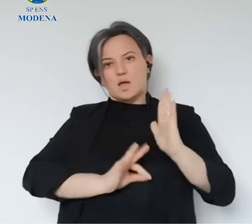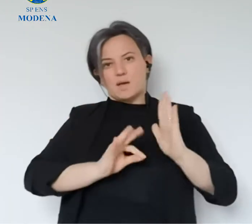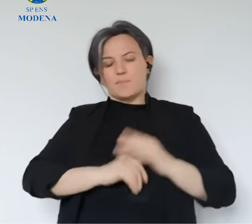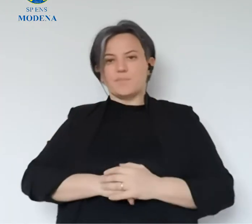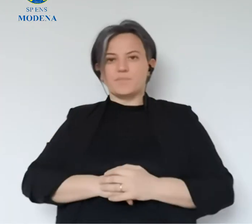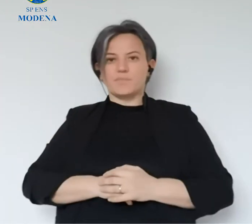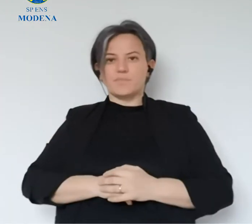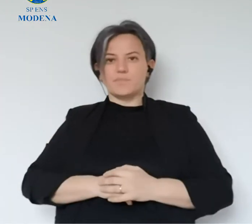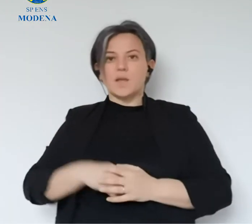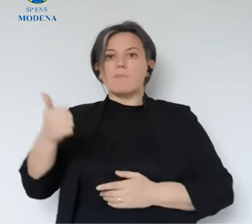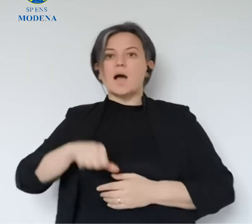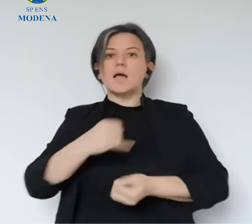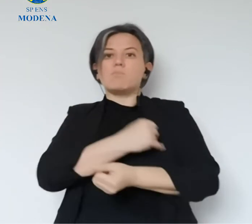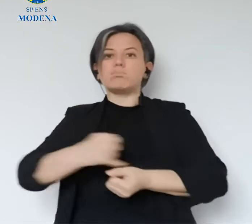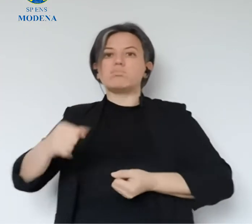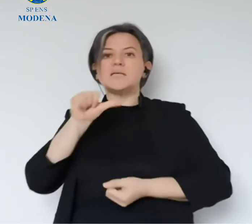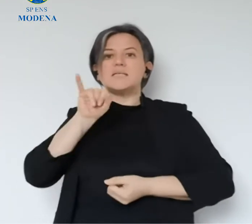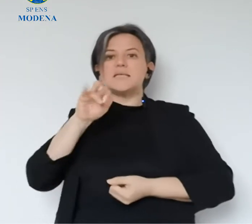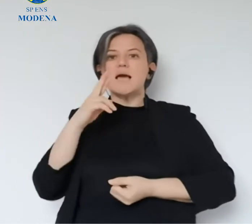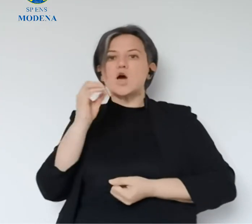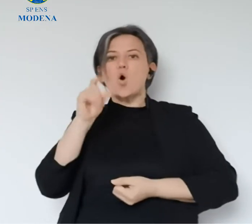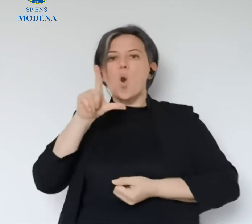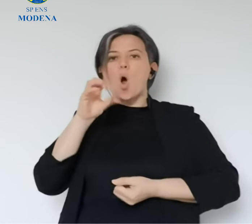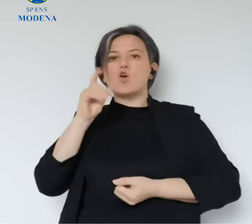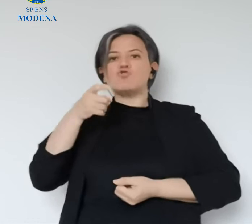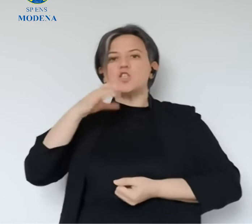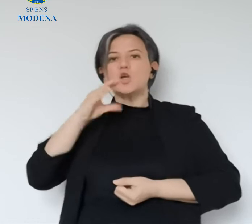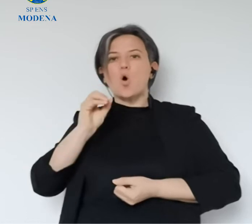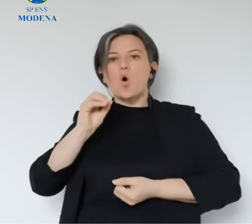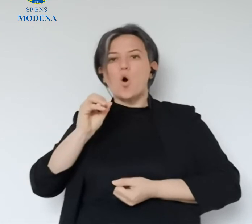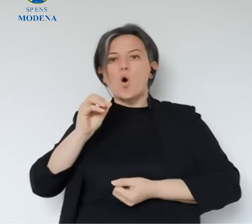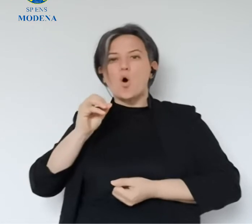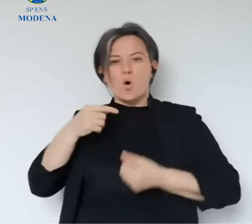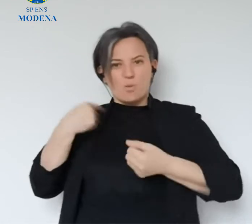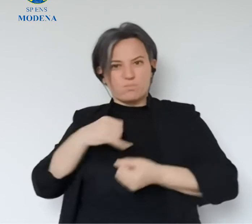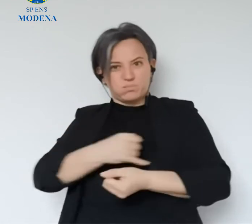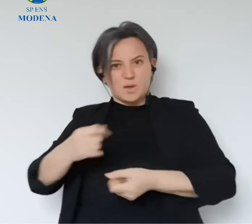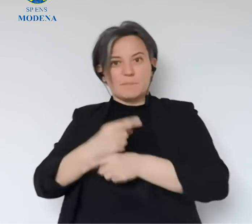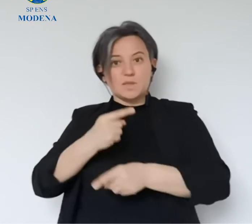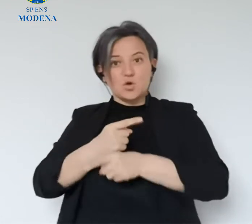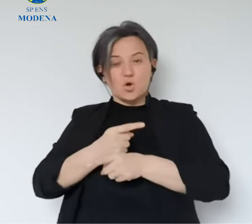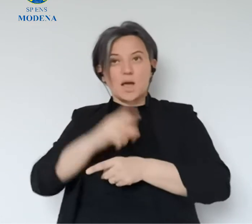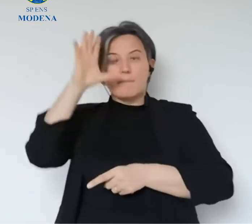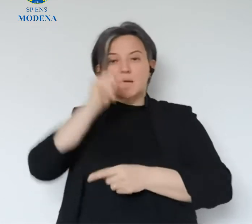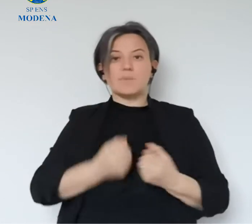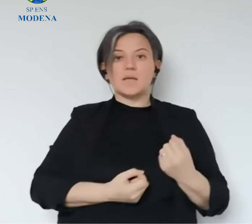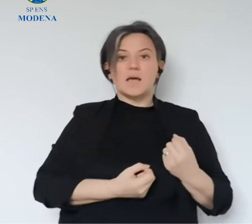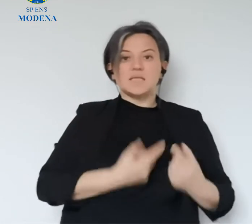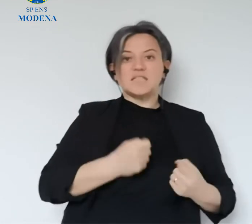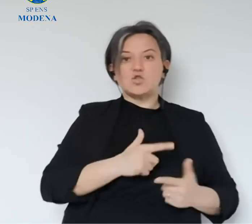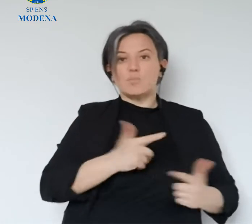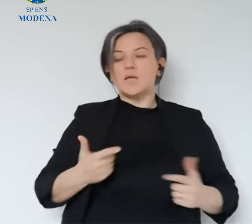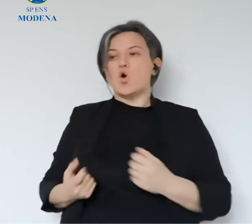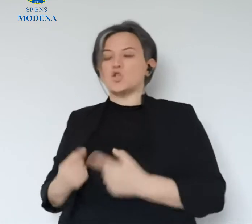sempre più test sierologici che sono quelli che ci dicono anche, ci danno la presenza anche di quelli che sono cosiddetti